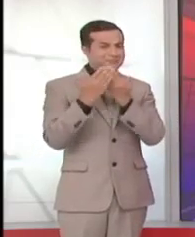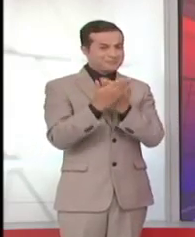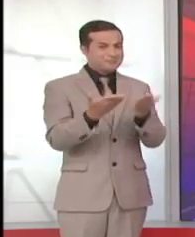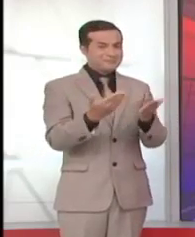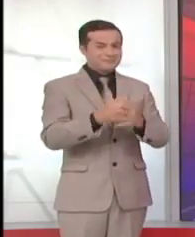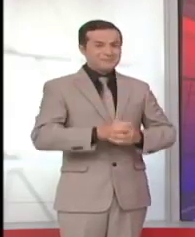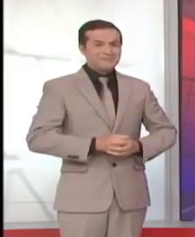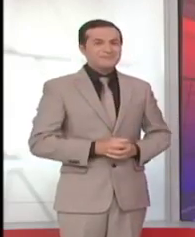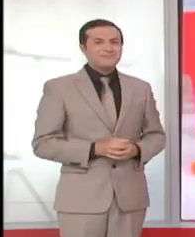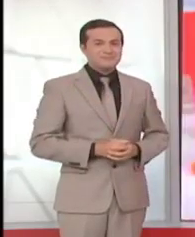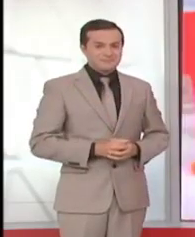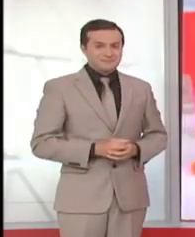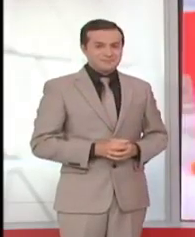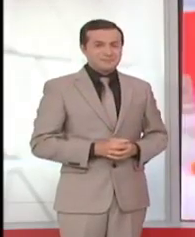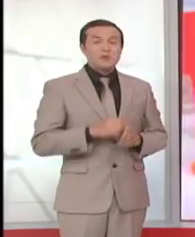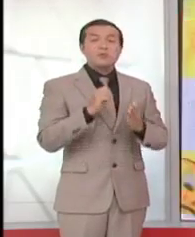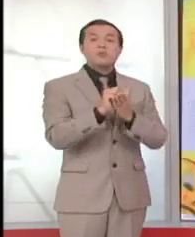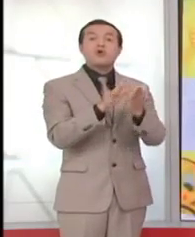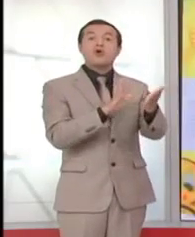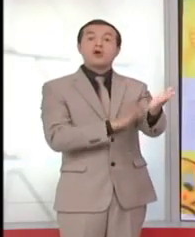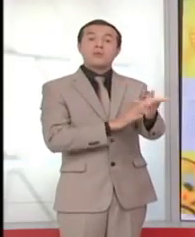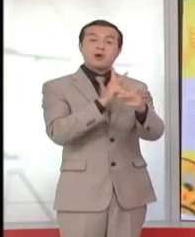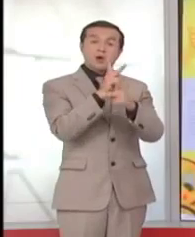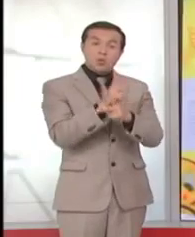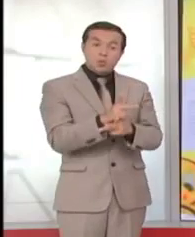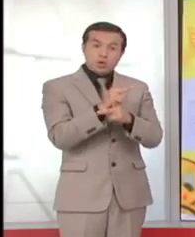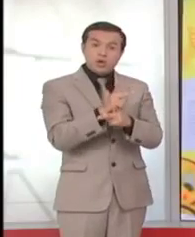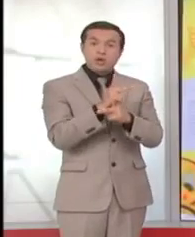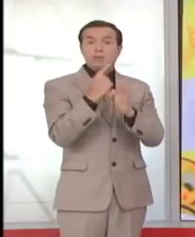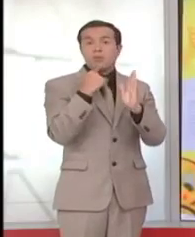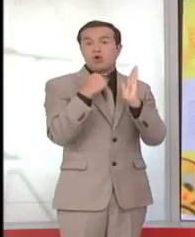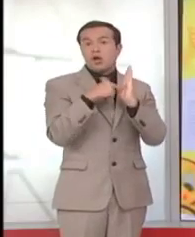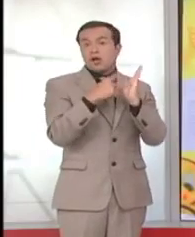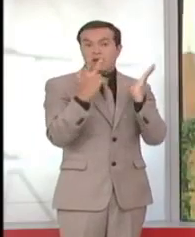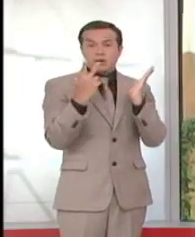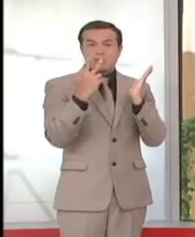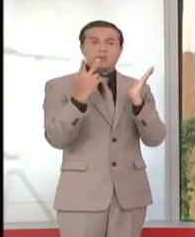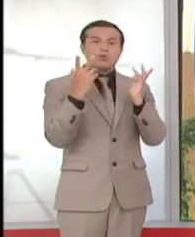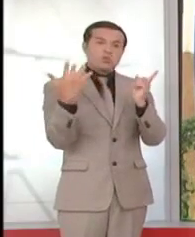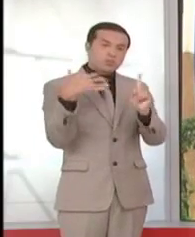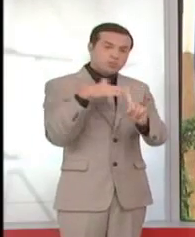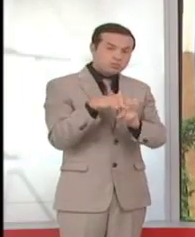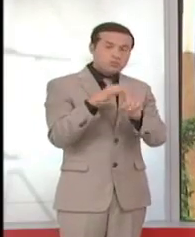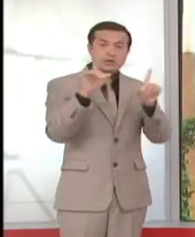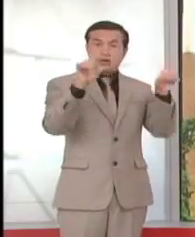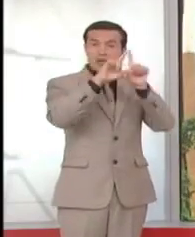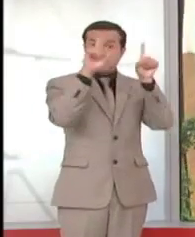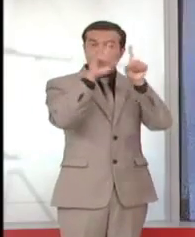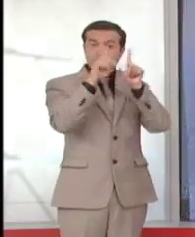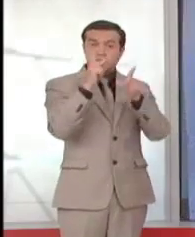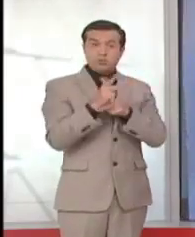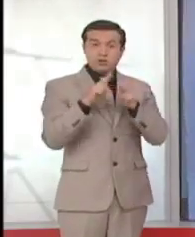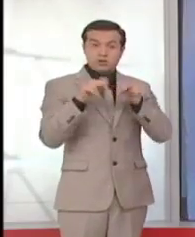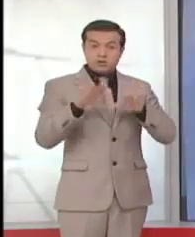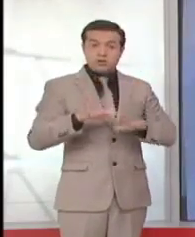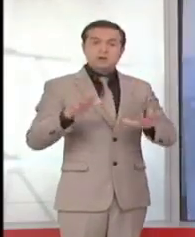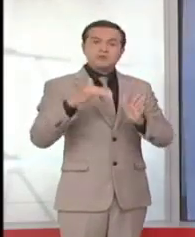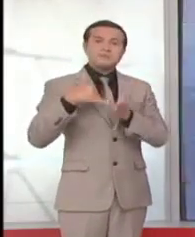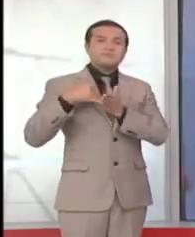Programas de reciclaje inclusivo como Alternativa de Bienestar Social y Empresas Sostenibles recibieron el galardón ambiental